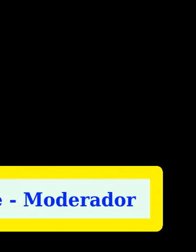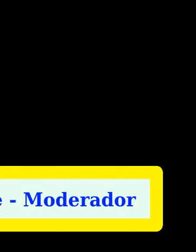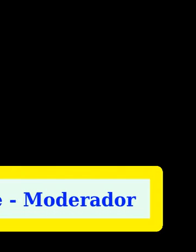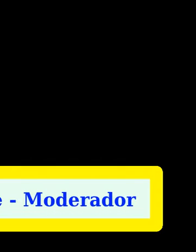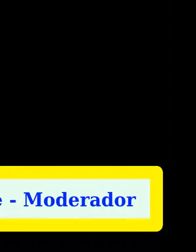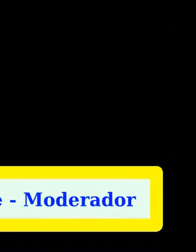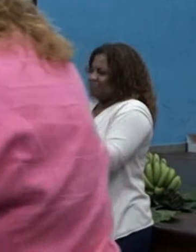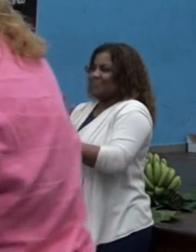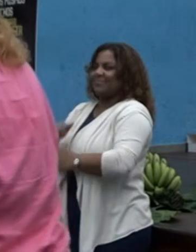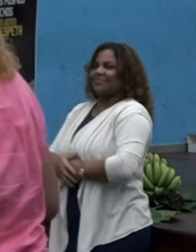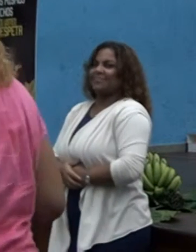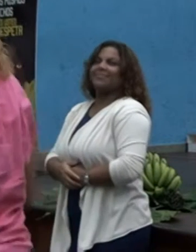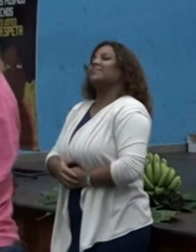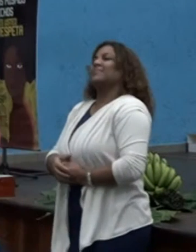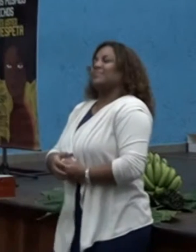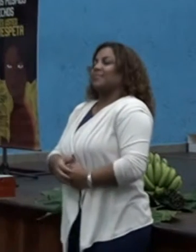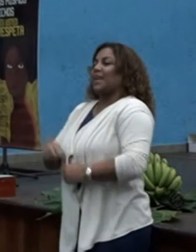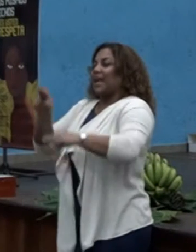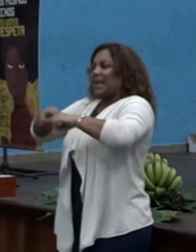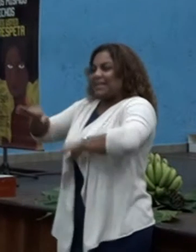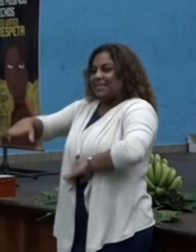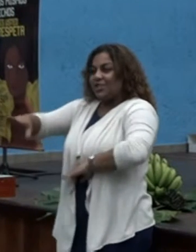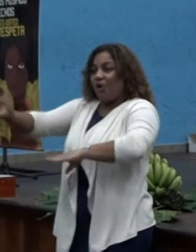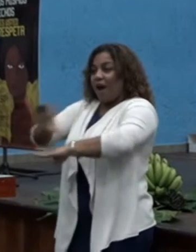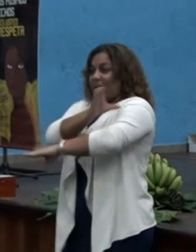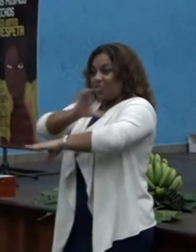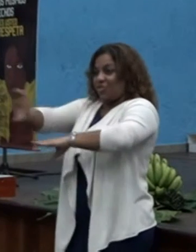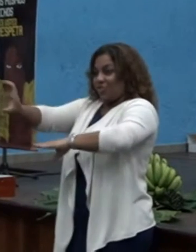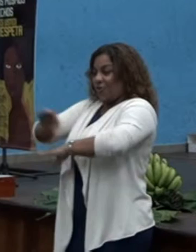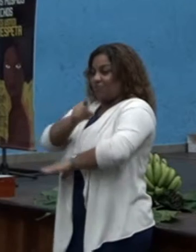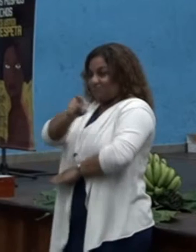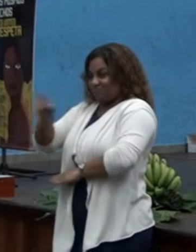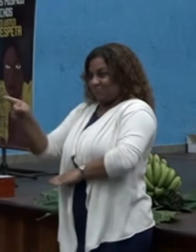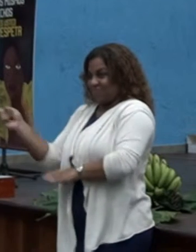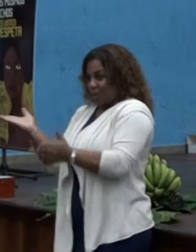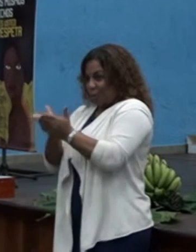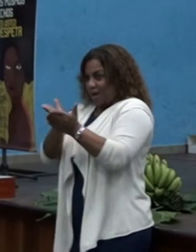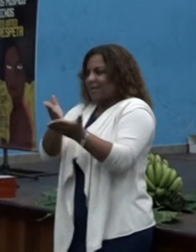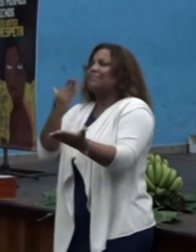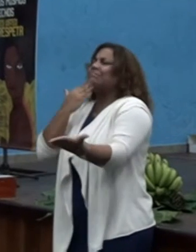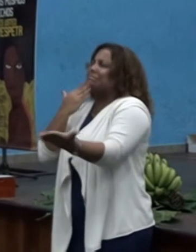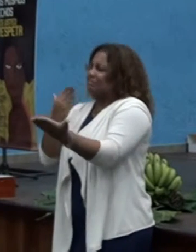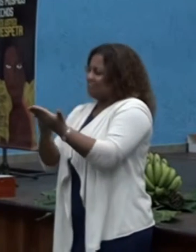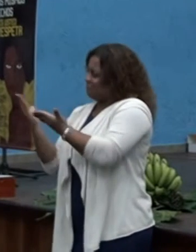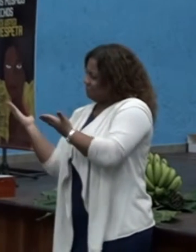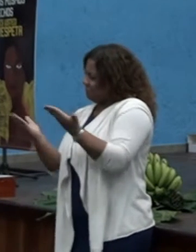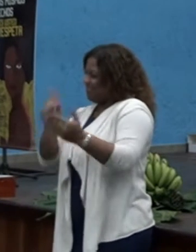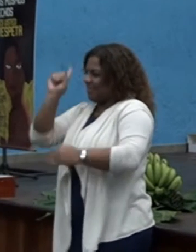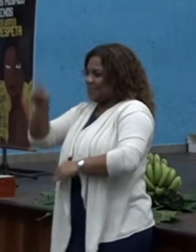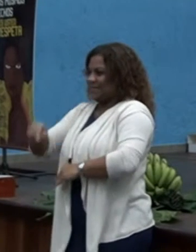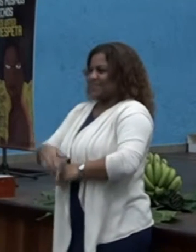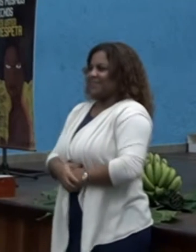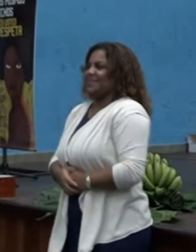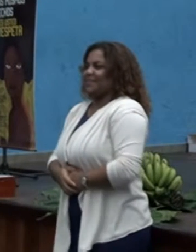Estado de Aragua. Las niñas y niños cantores de la Universidad Educativa Especial Nacional Bolivariana, Maracay.